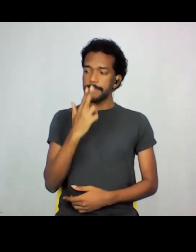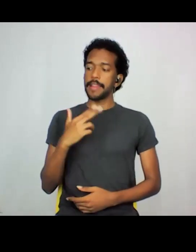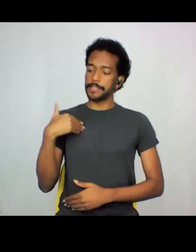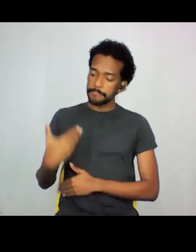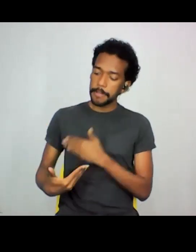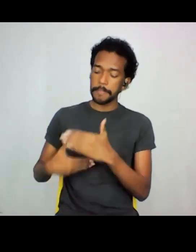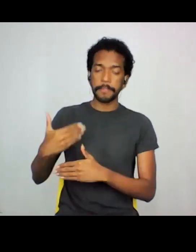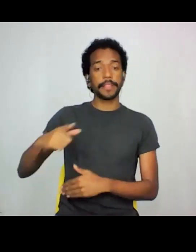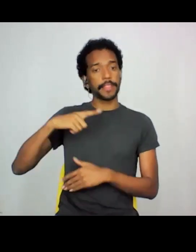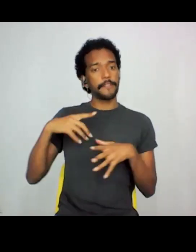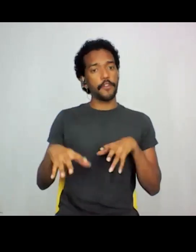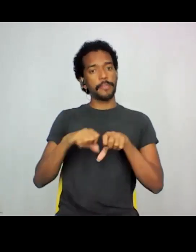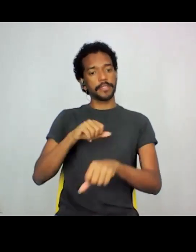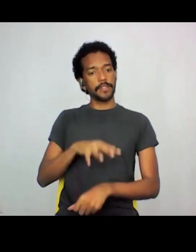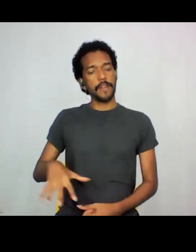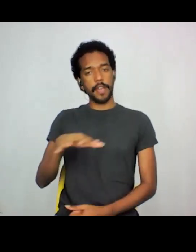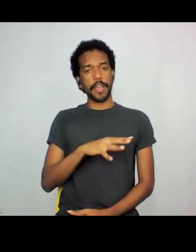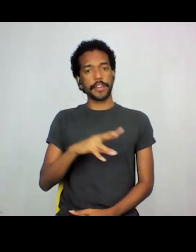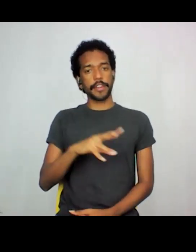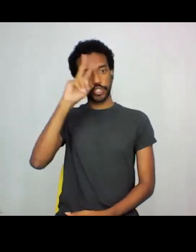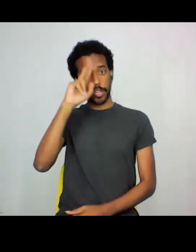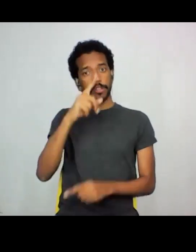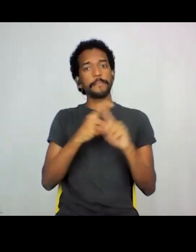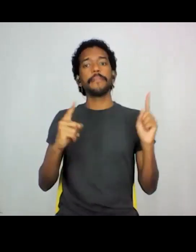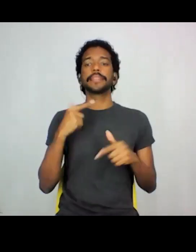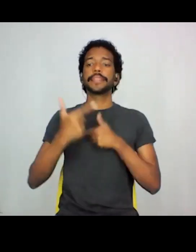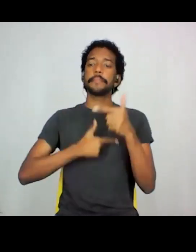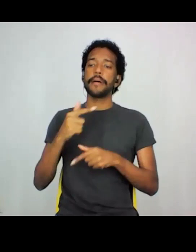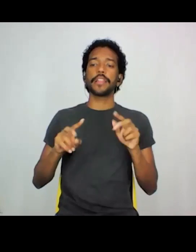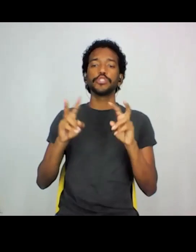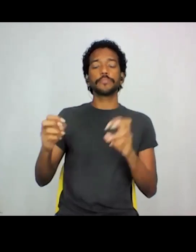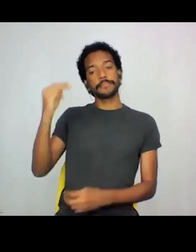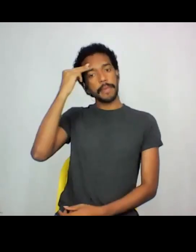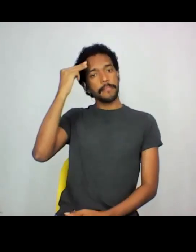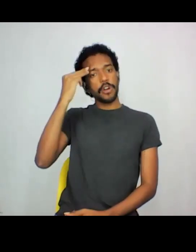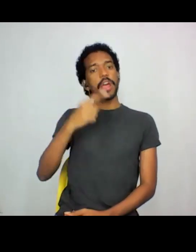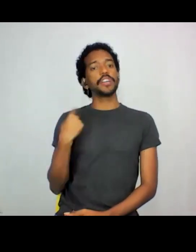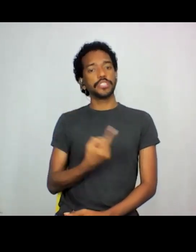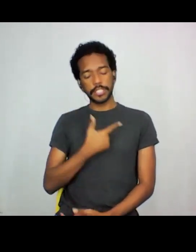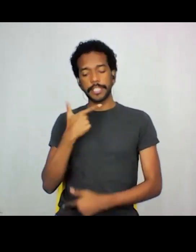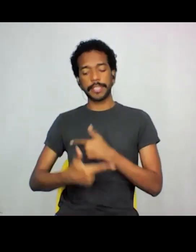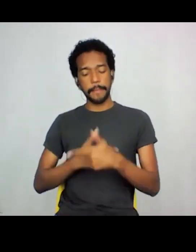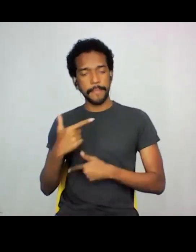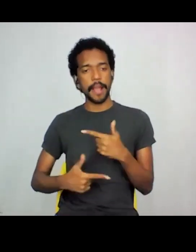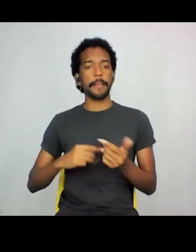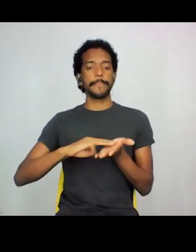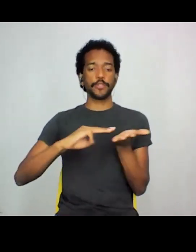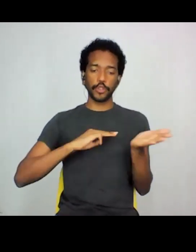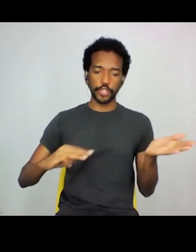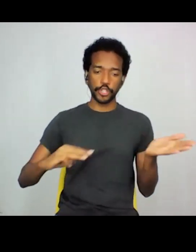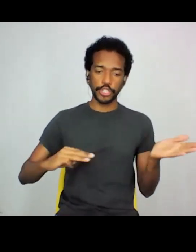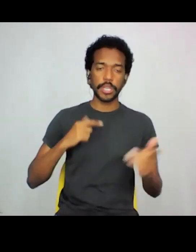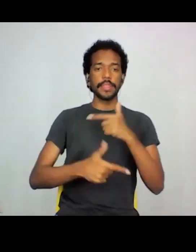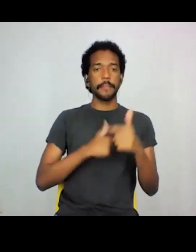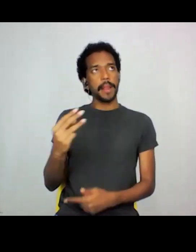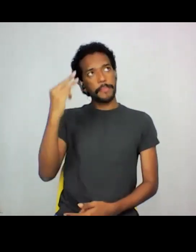uma formação com historiadores, mas trabalhamos com memória e cada vez mais que a gente desenvolve metodologias, que a gente trabalha com